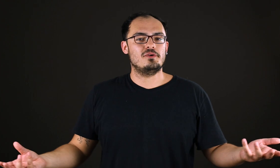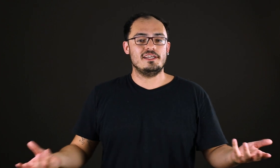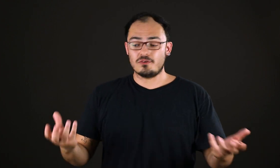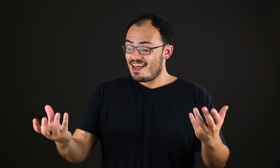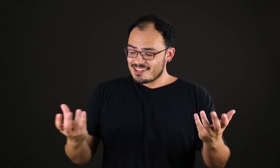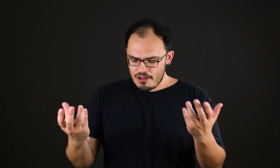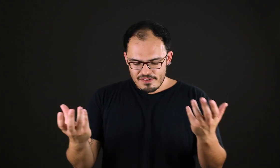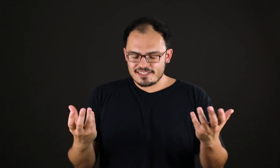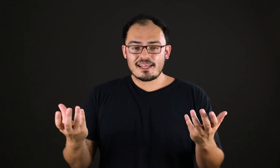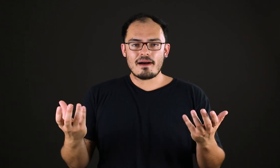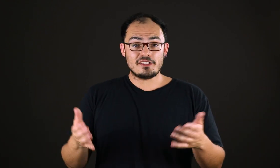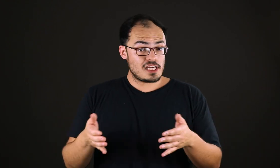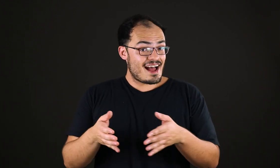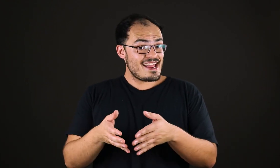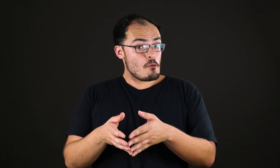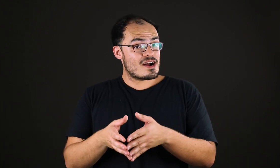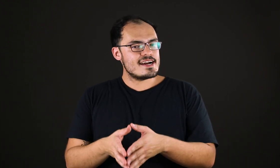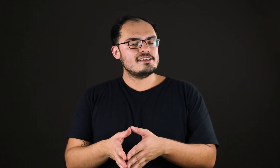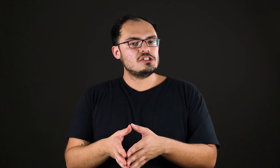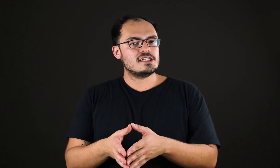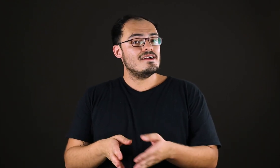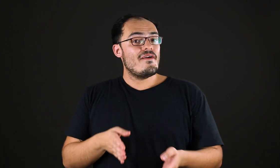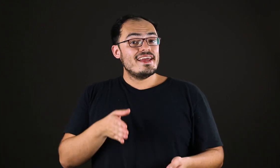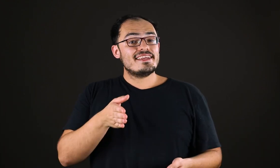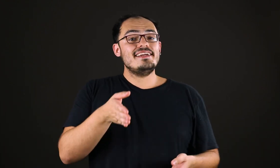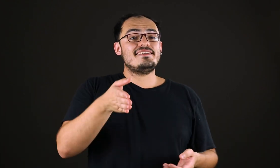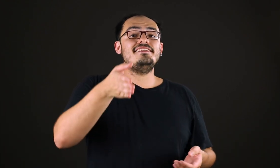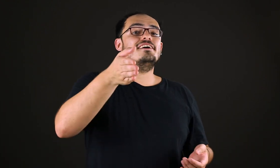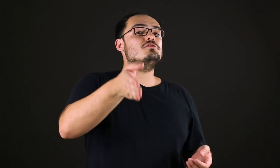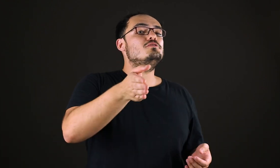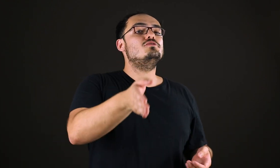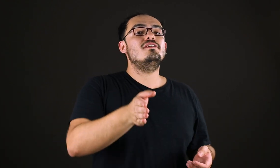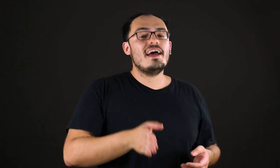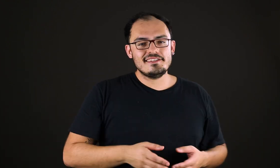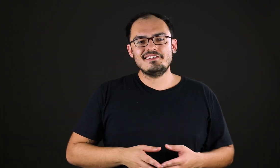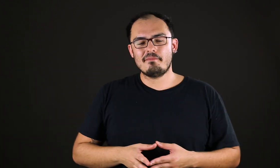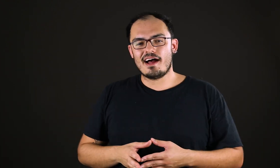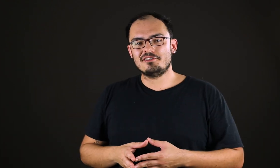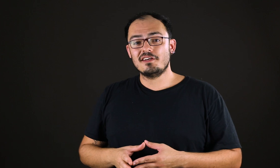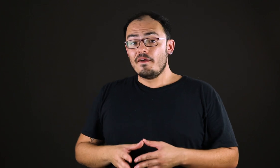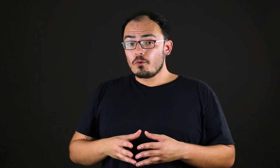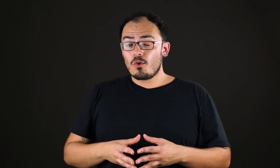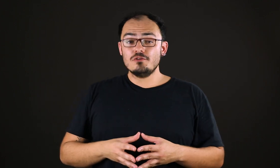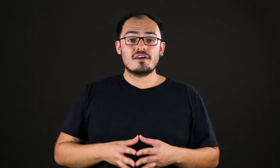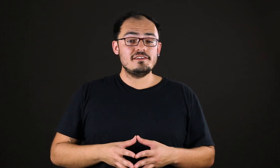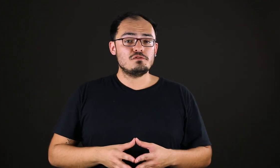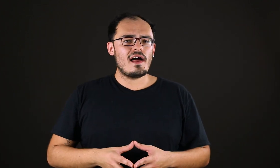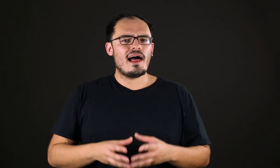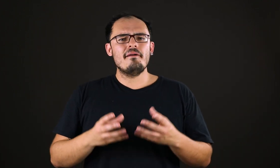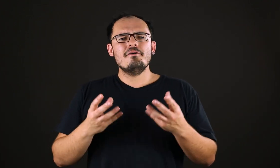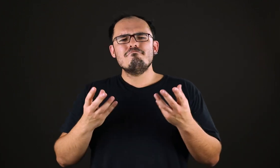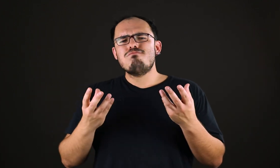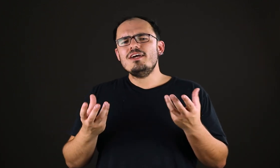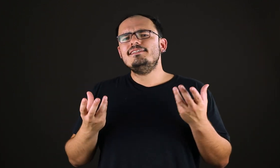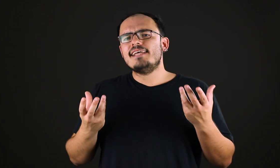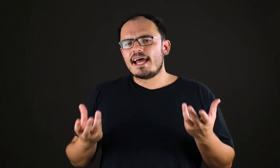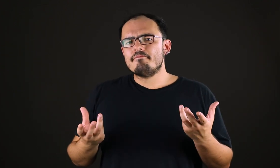bonito? Então havia esse debate. Aí é o Kant quem tenta solucionar esse debate. Quando Kant falar, pois é,